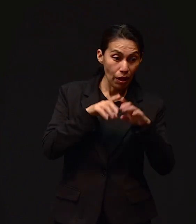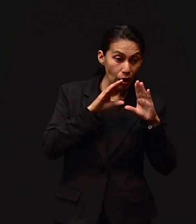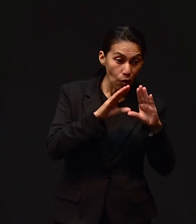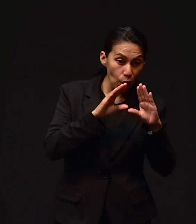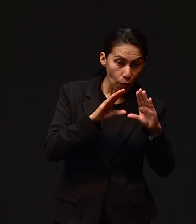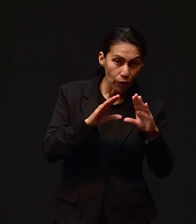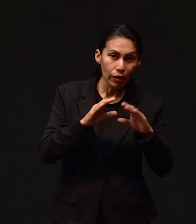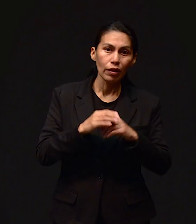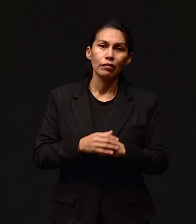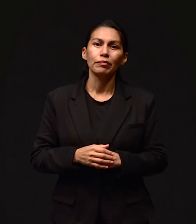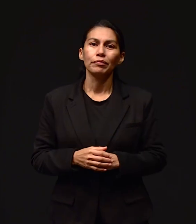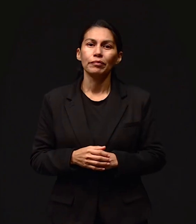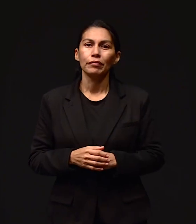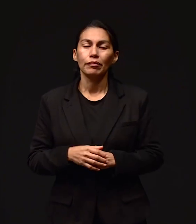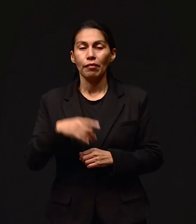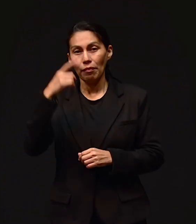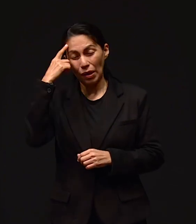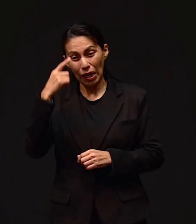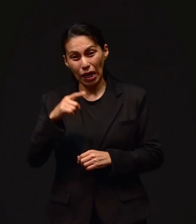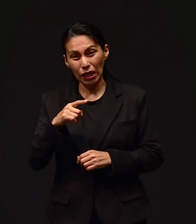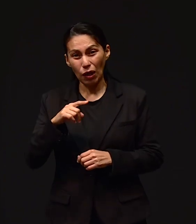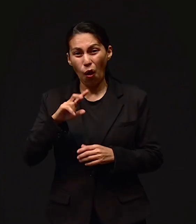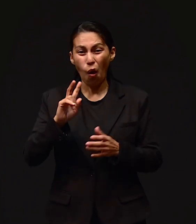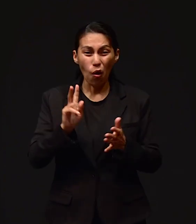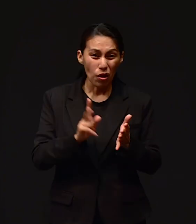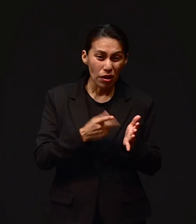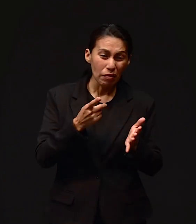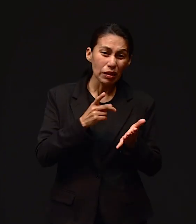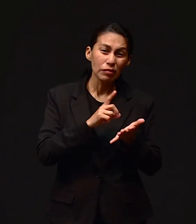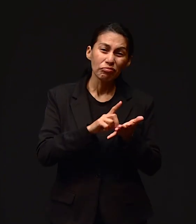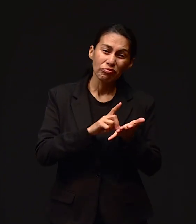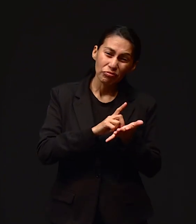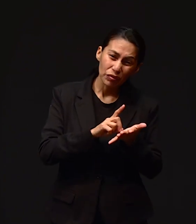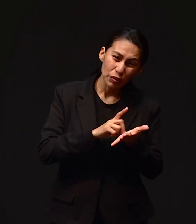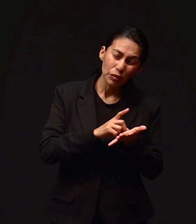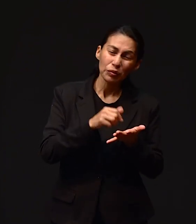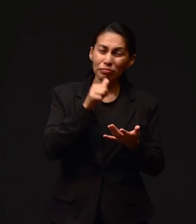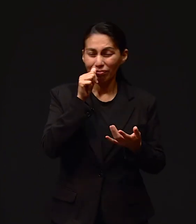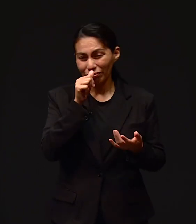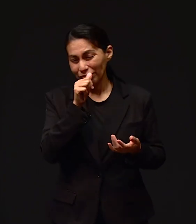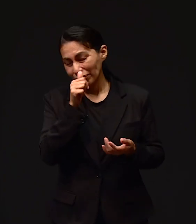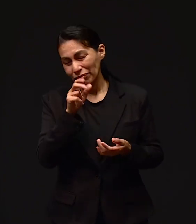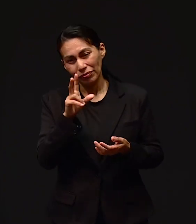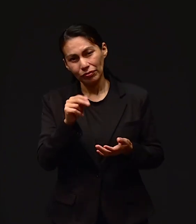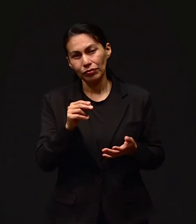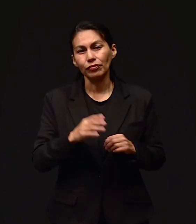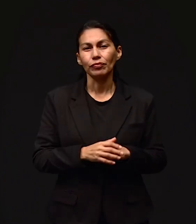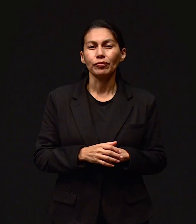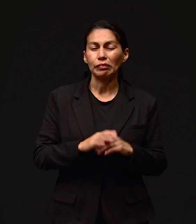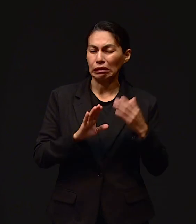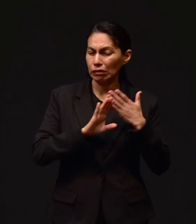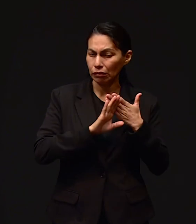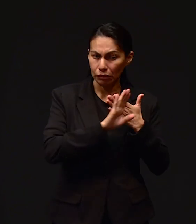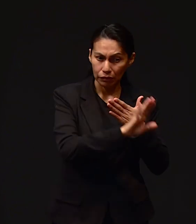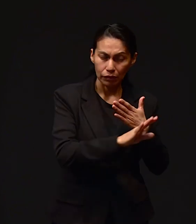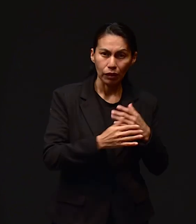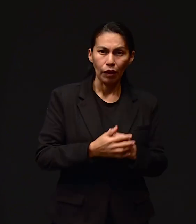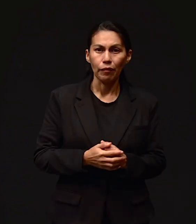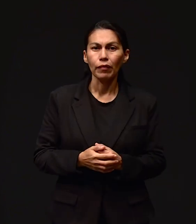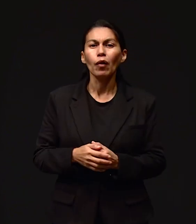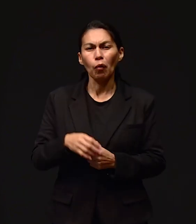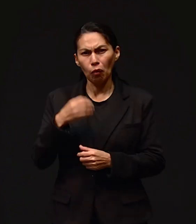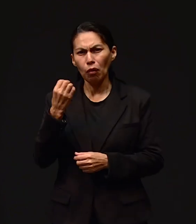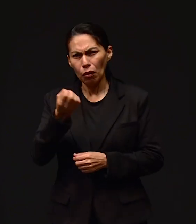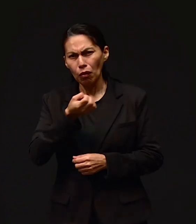que cuida de él para que no vuelva a recaer en las adicciones Vamos a estar orando Violeta por tu